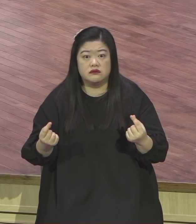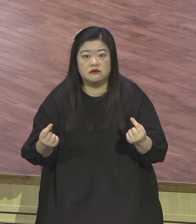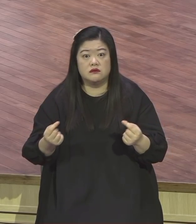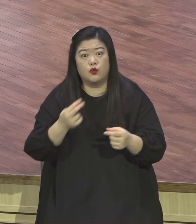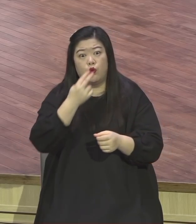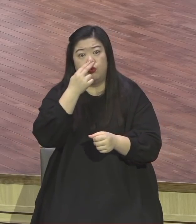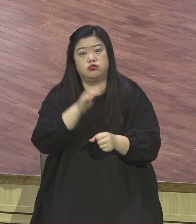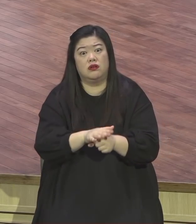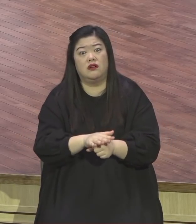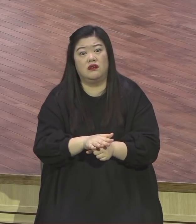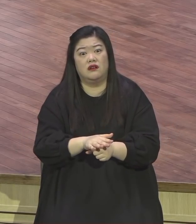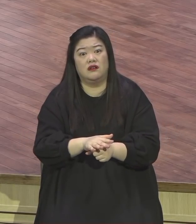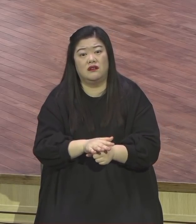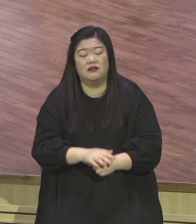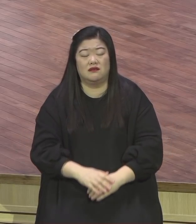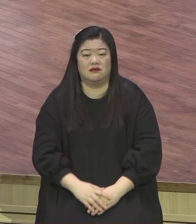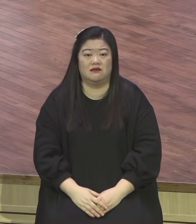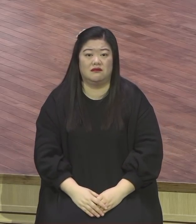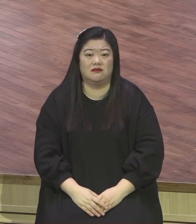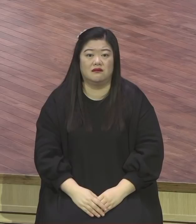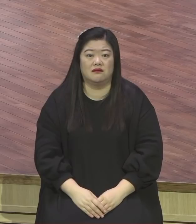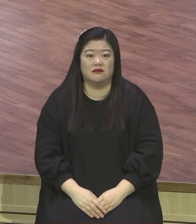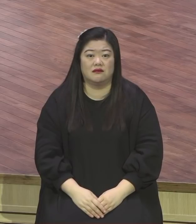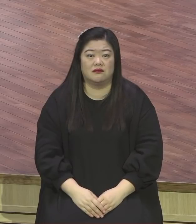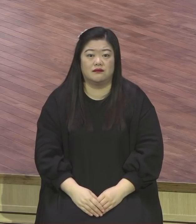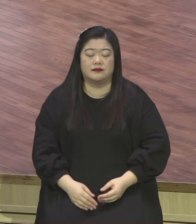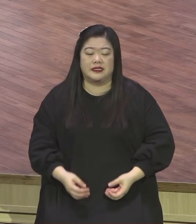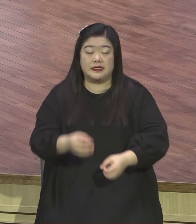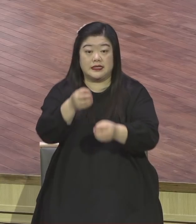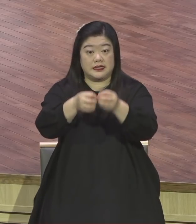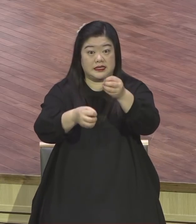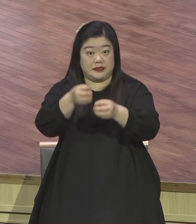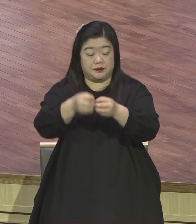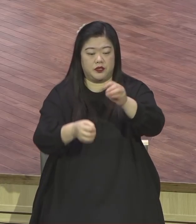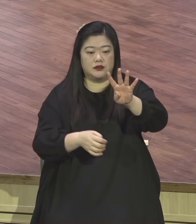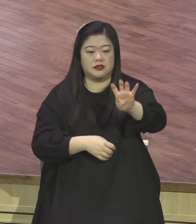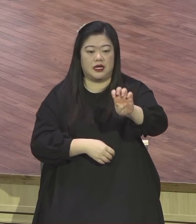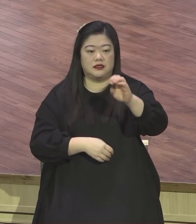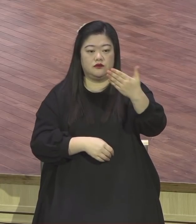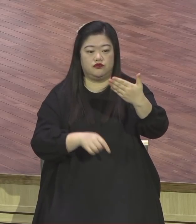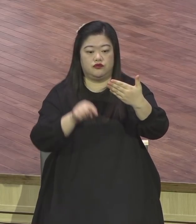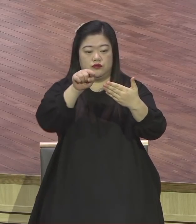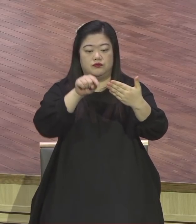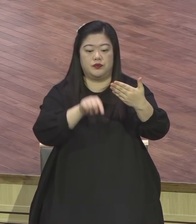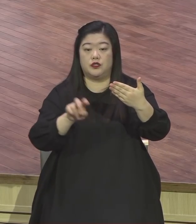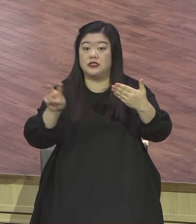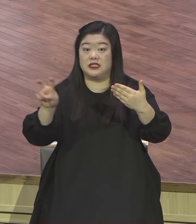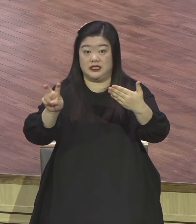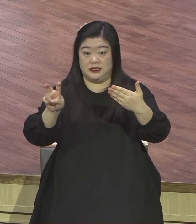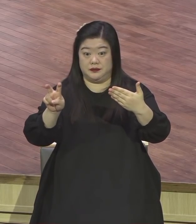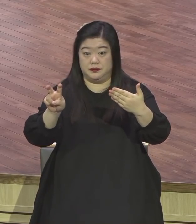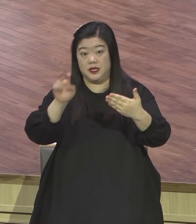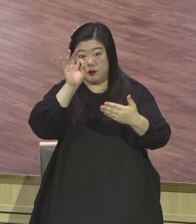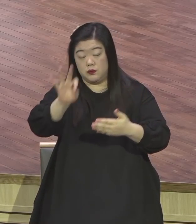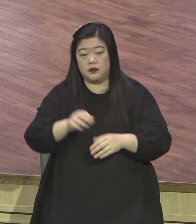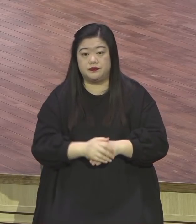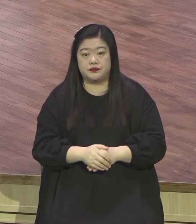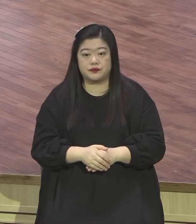그 정도가 아니요. 10편 49편 20절에 보면요. 깨닫지 못하는 사람은